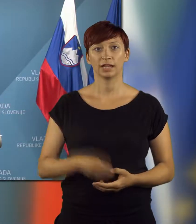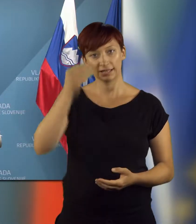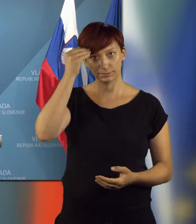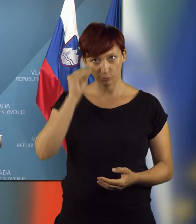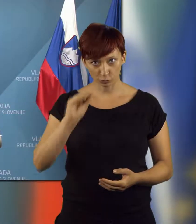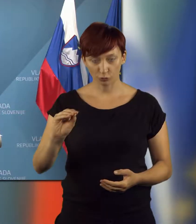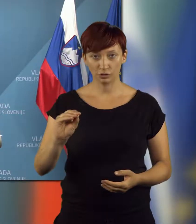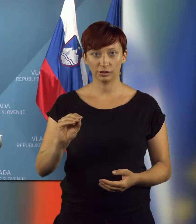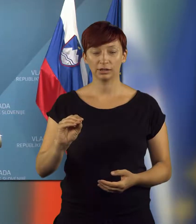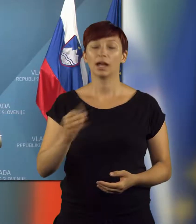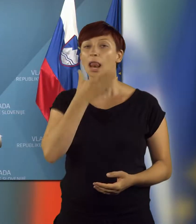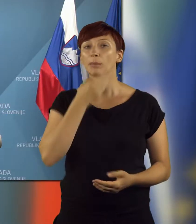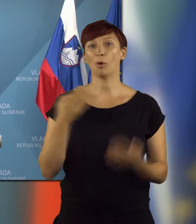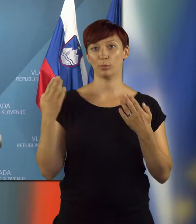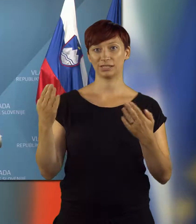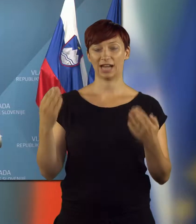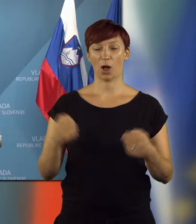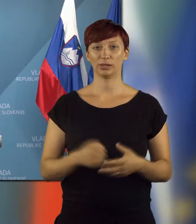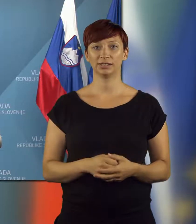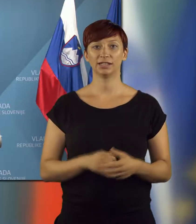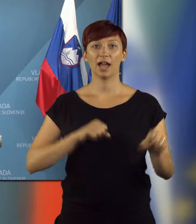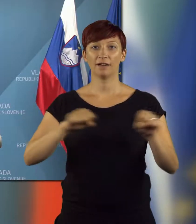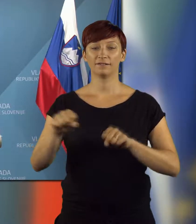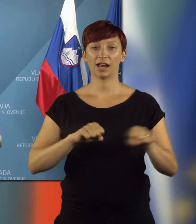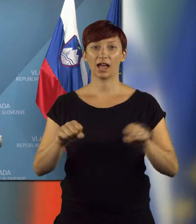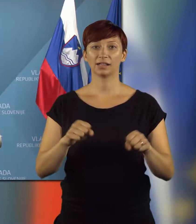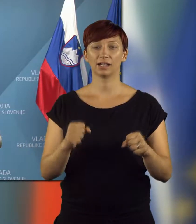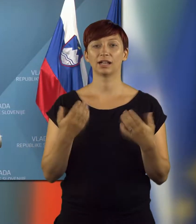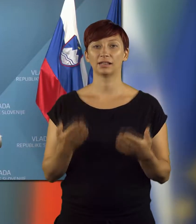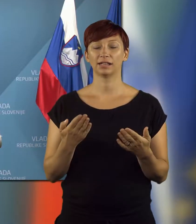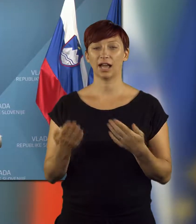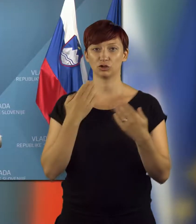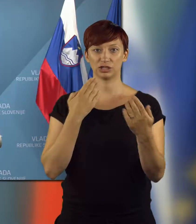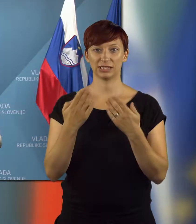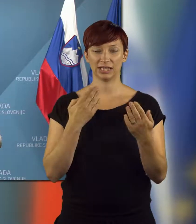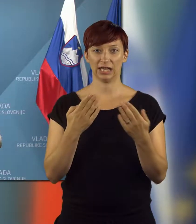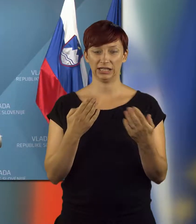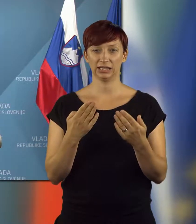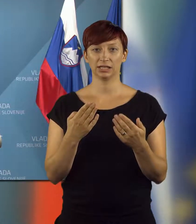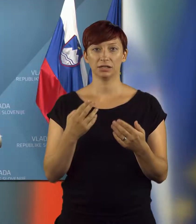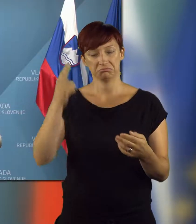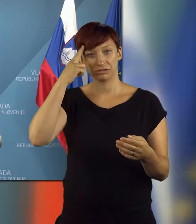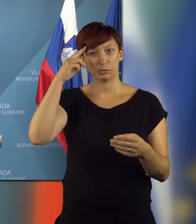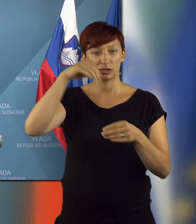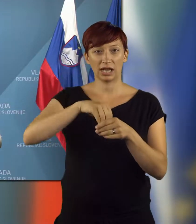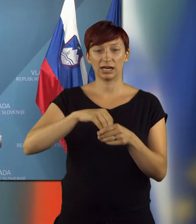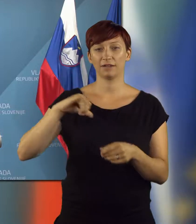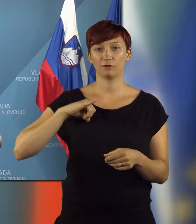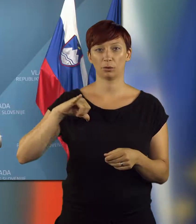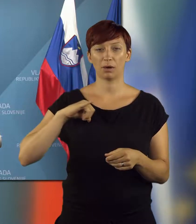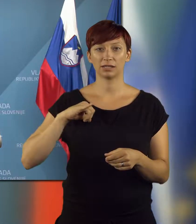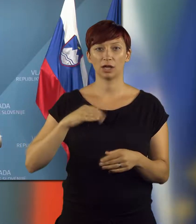Spuštovani, prav lepo pozdravljeni. Vlada je na današnji seji se seznanila za